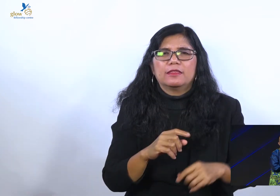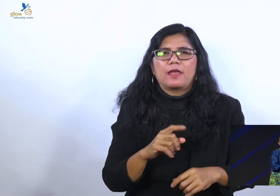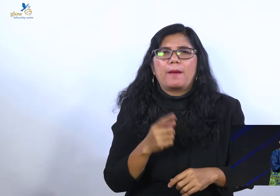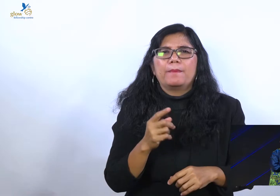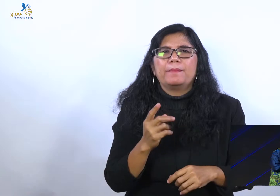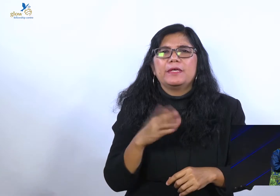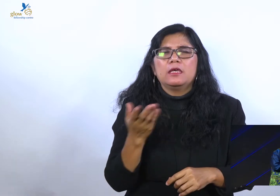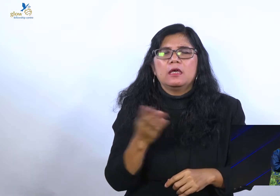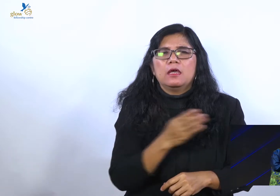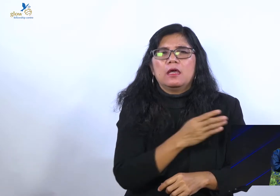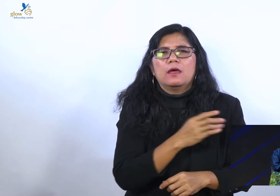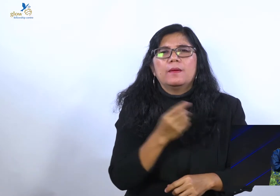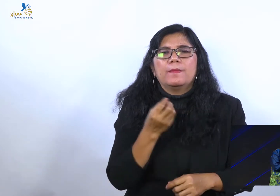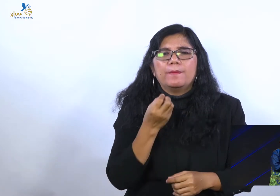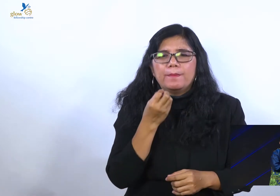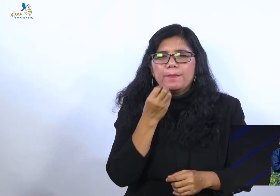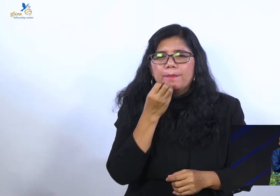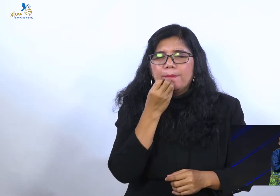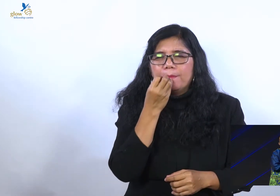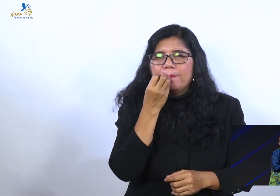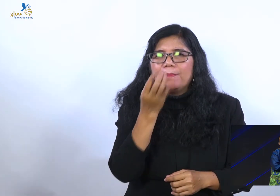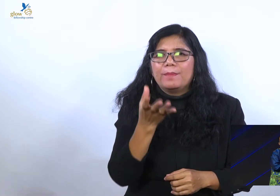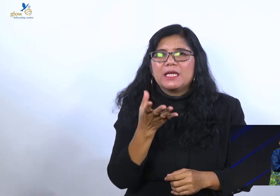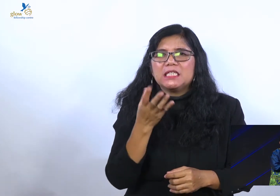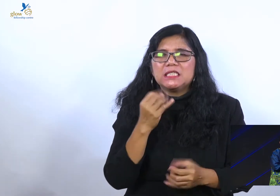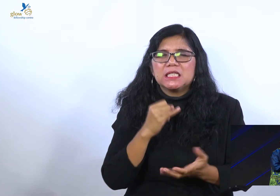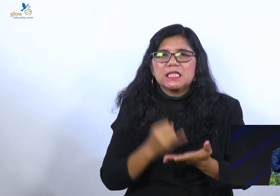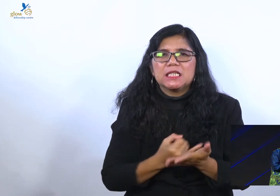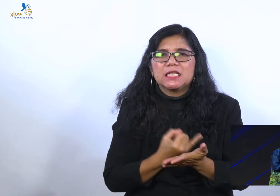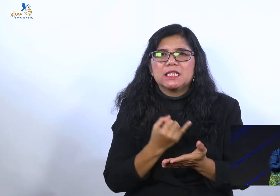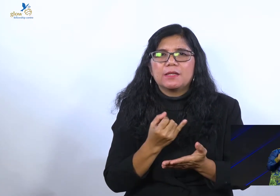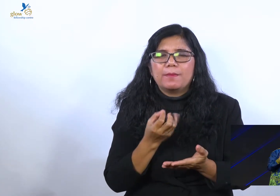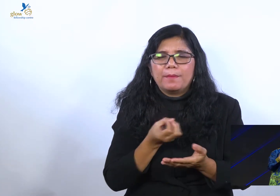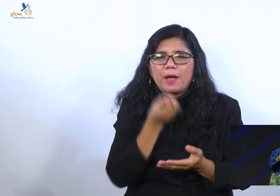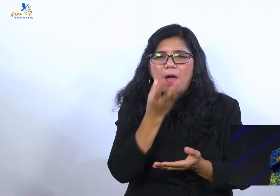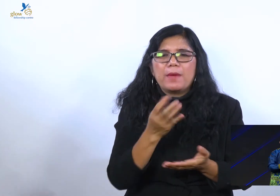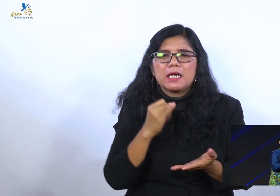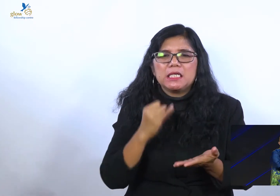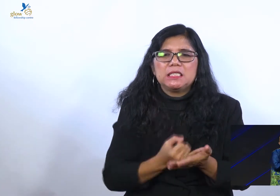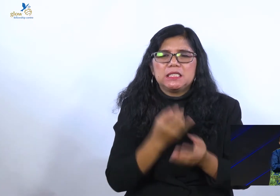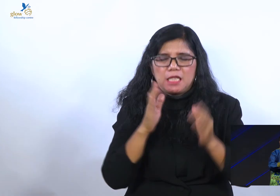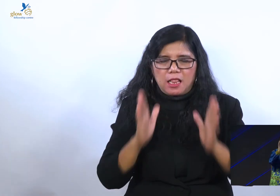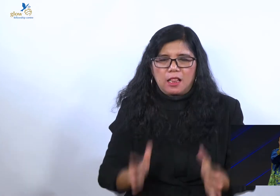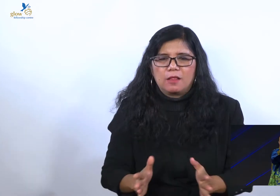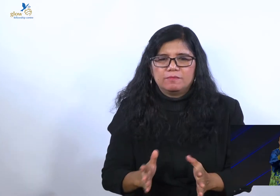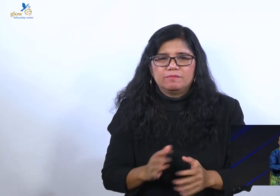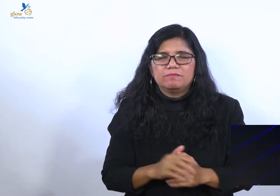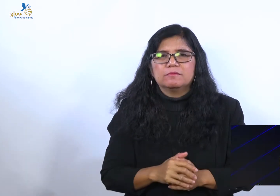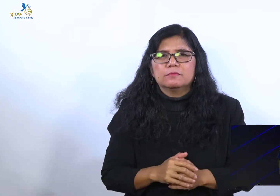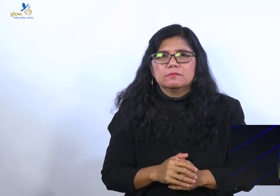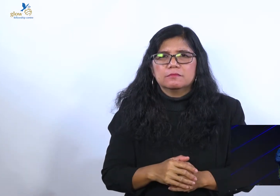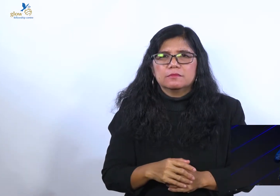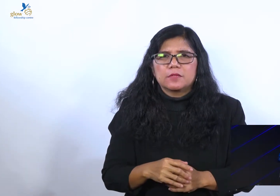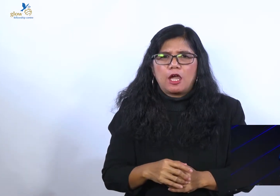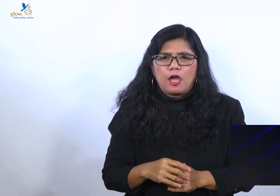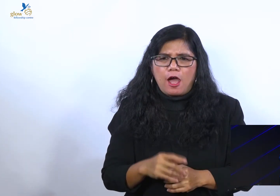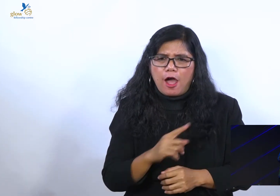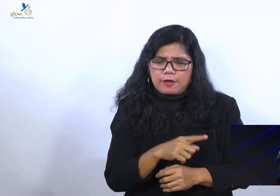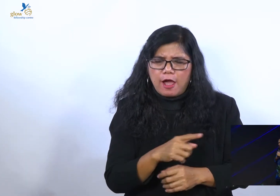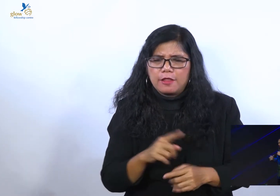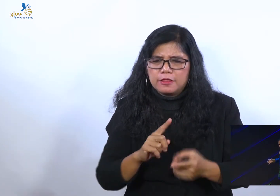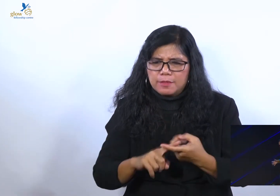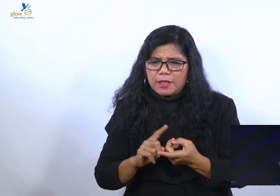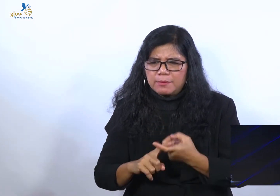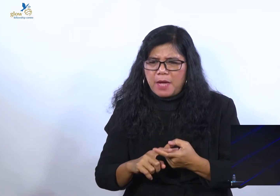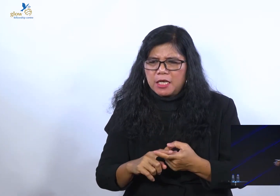mengabarkan injil. Saya mengerti, ada kawan-kawan saya yang memang jiwanya apologet. Dan saya bisa lihat orang-orang yang jiwanya